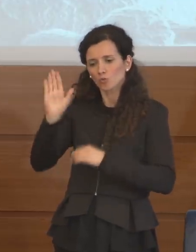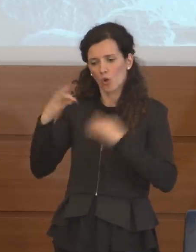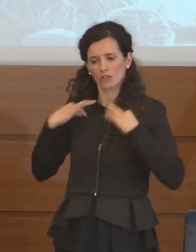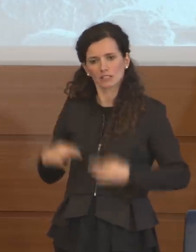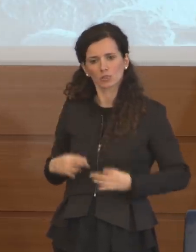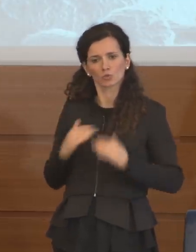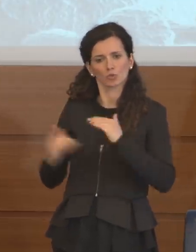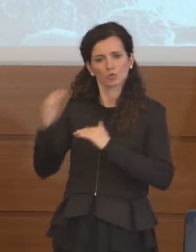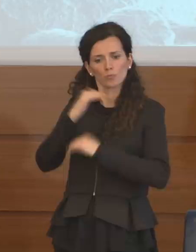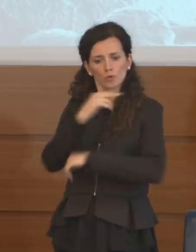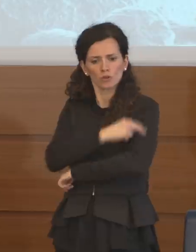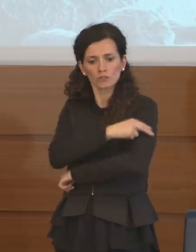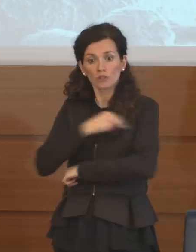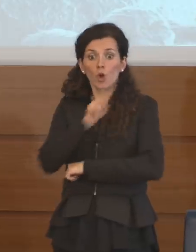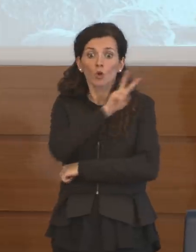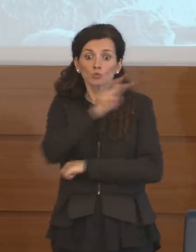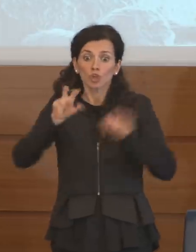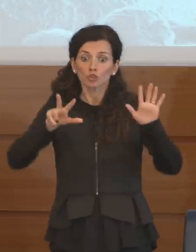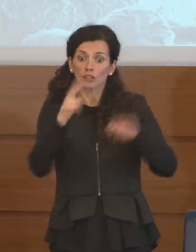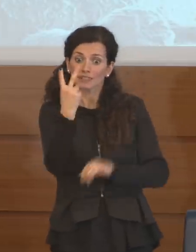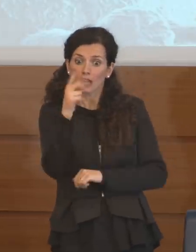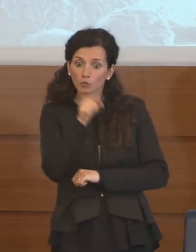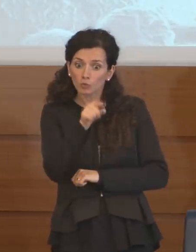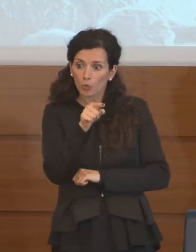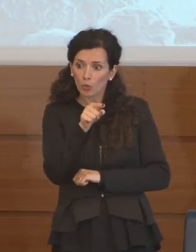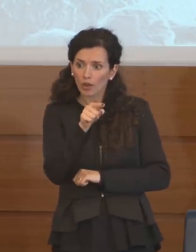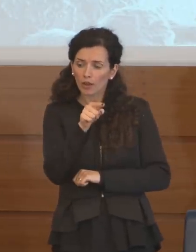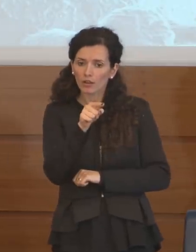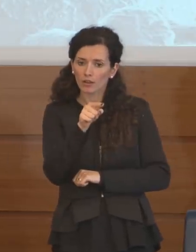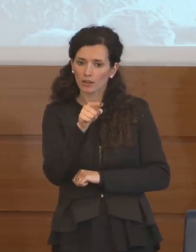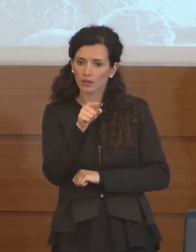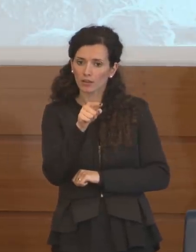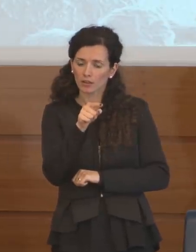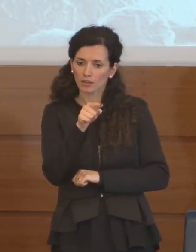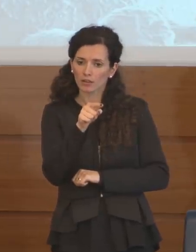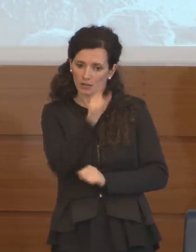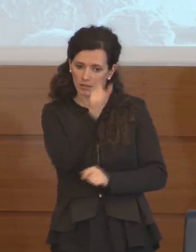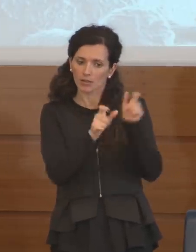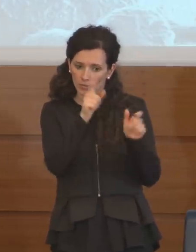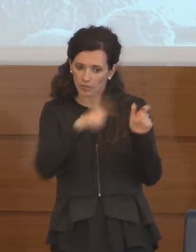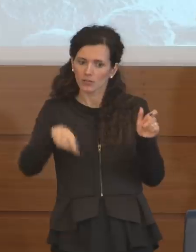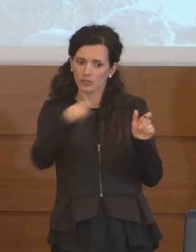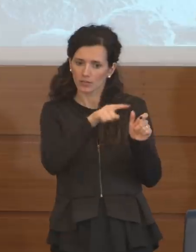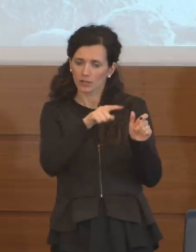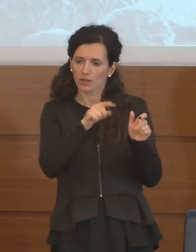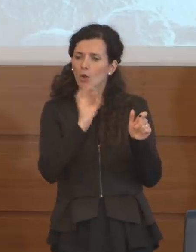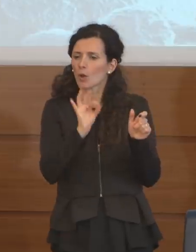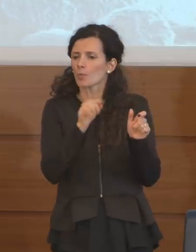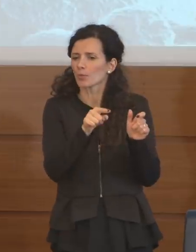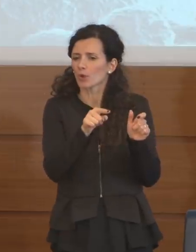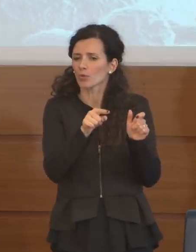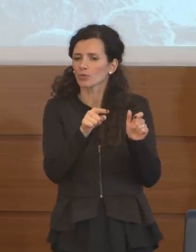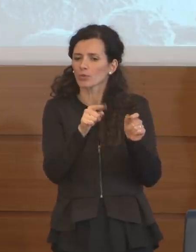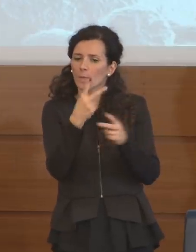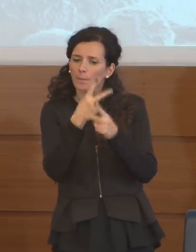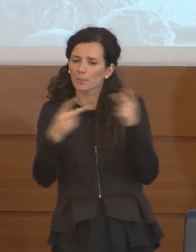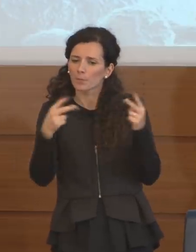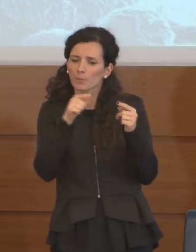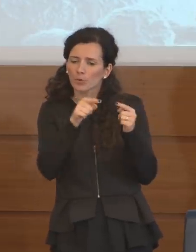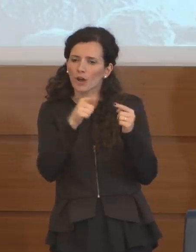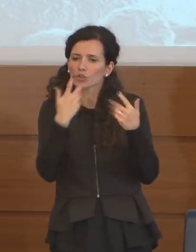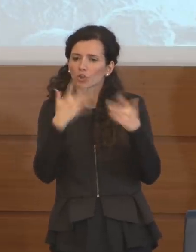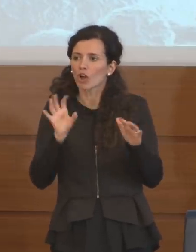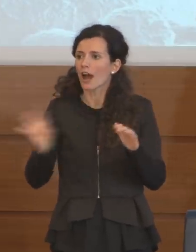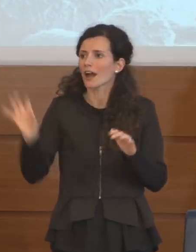Sanità su 282 che erano i campioni che erano arrivati dalle regioni,